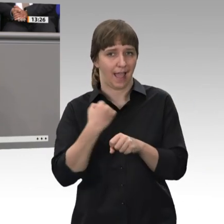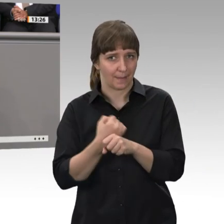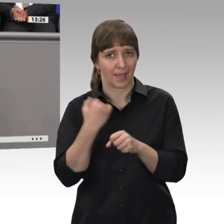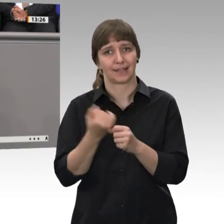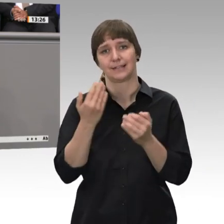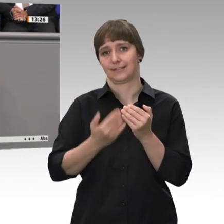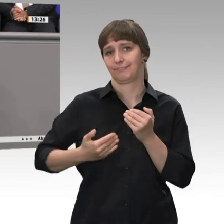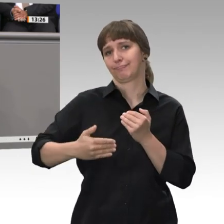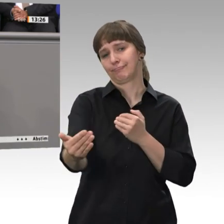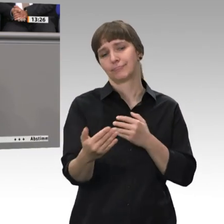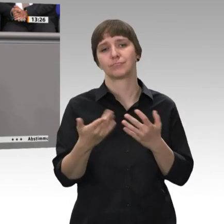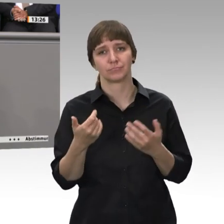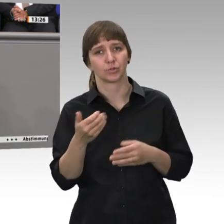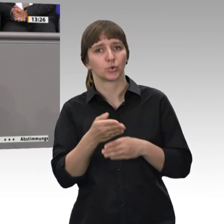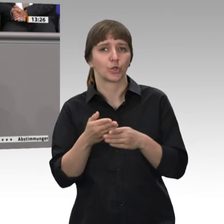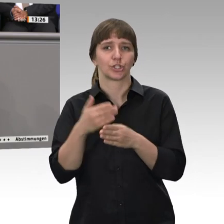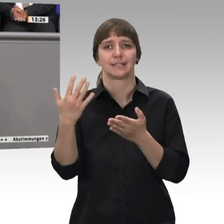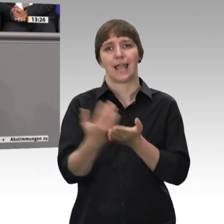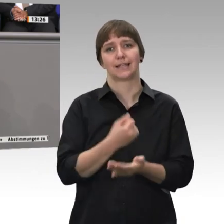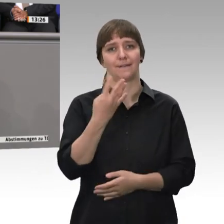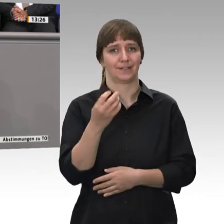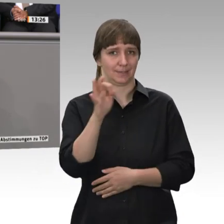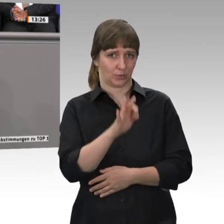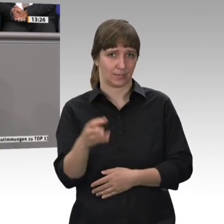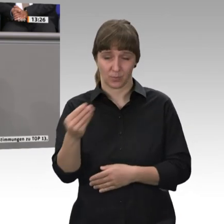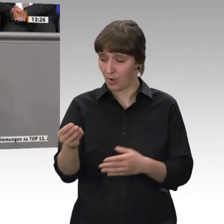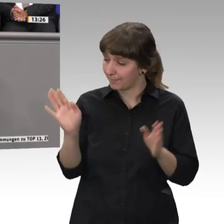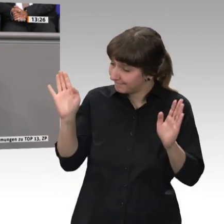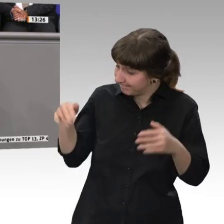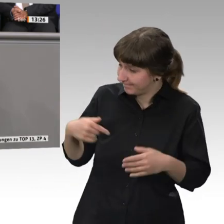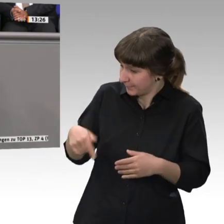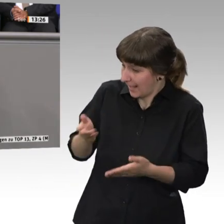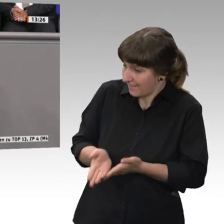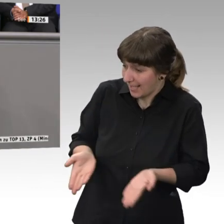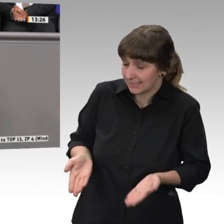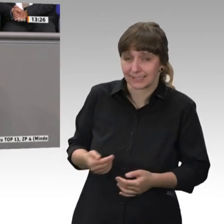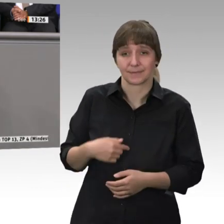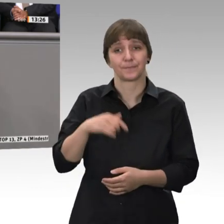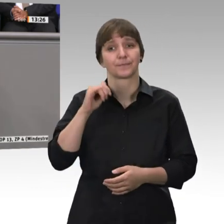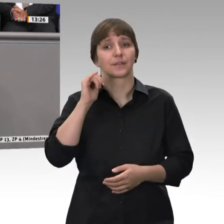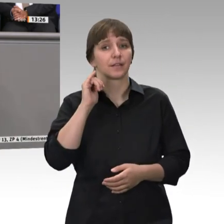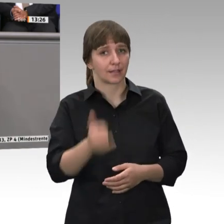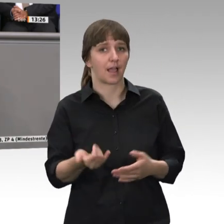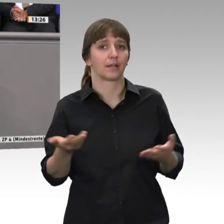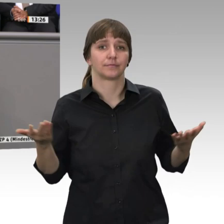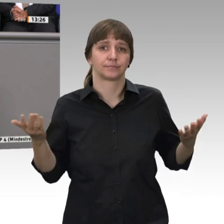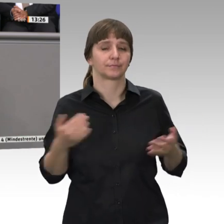des Durchschnittsentgeltes. Herr Kollege. Ja, der geben wir das doppelt an Rente. Ich verkürze das mal.